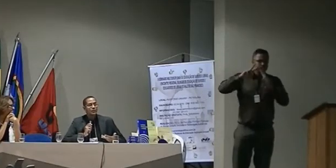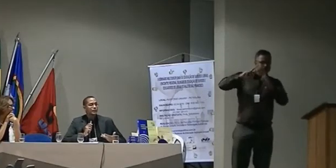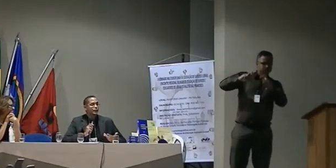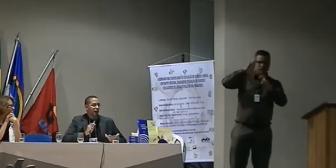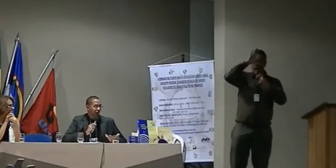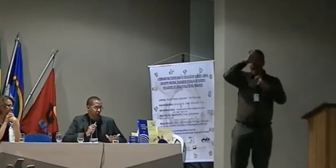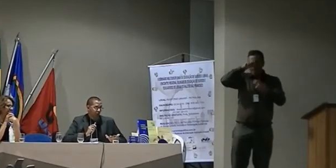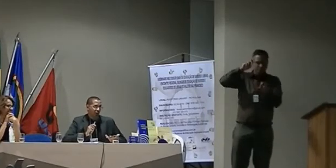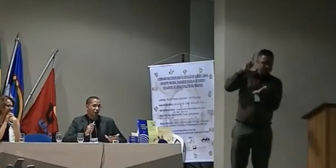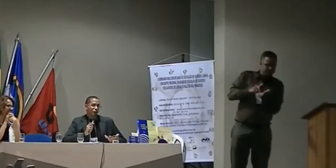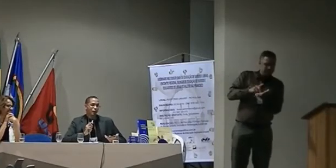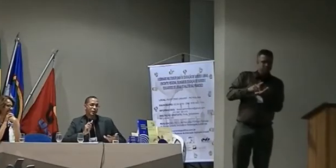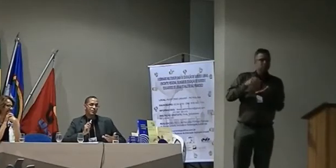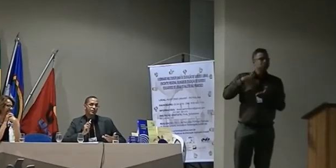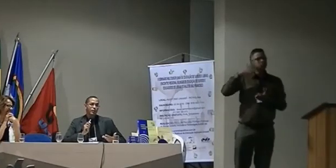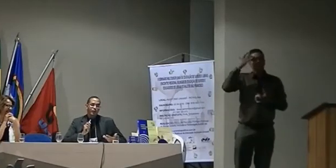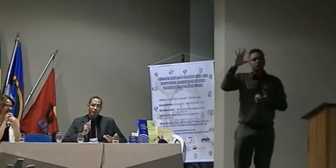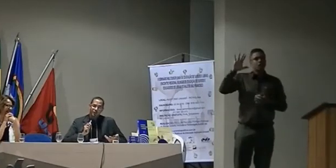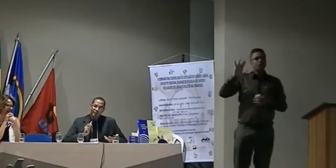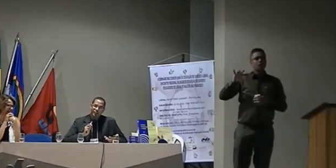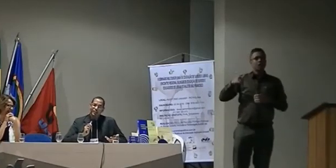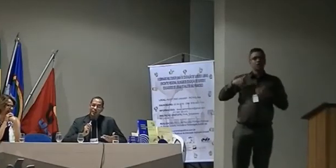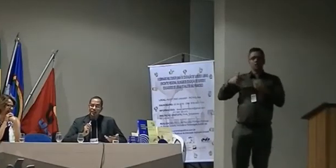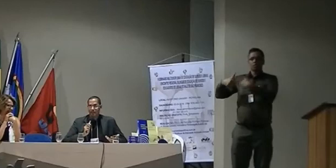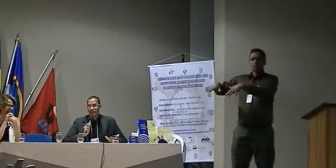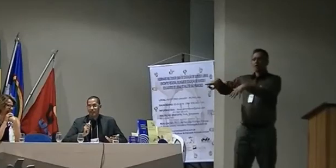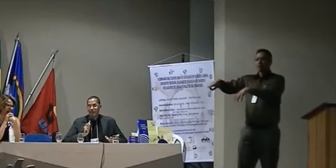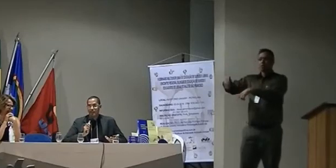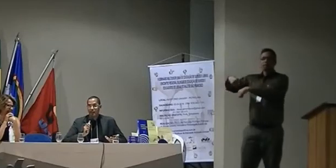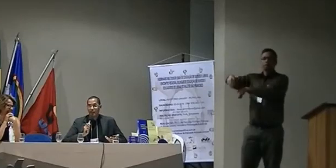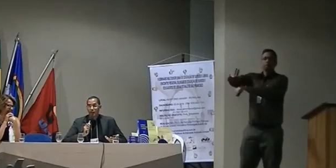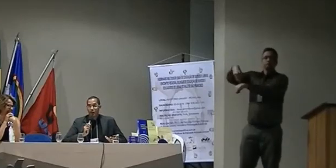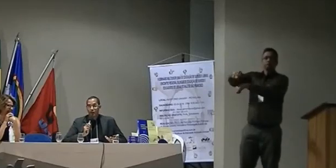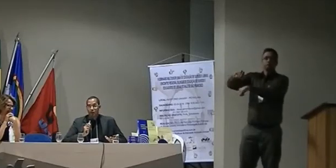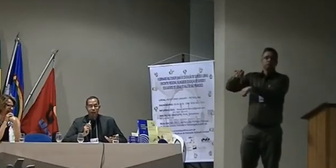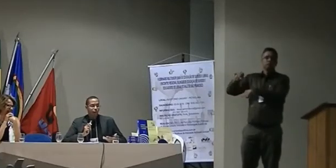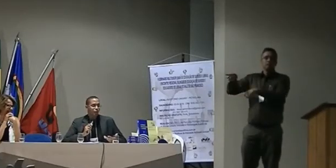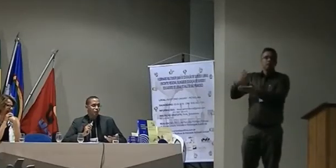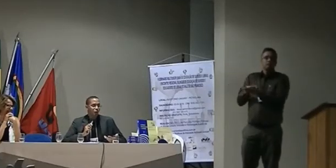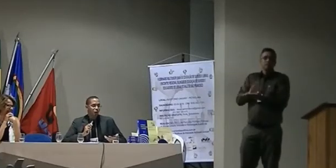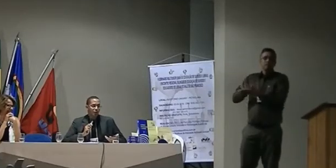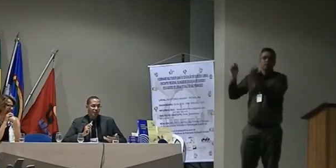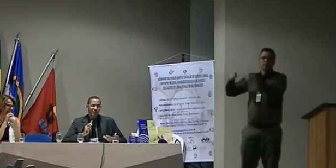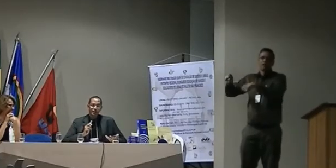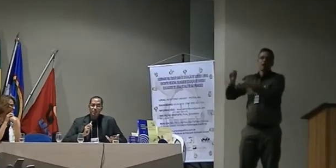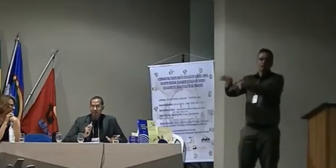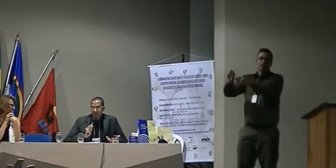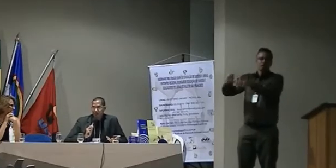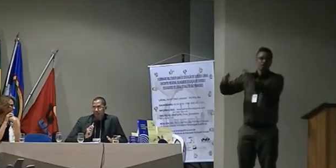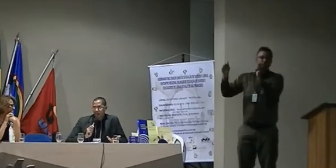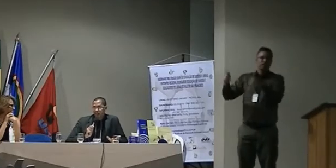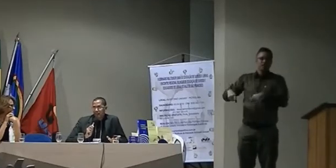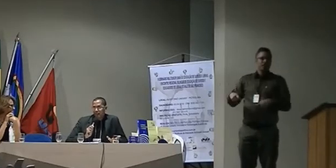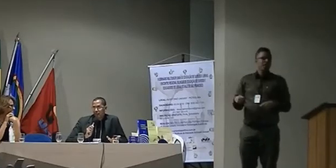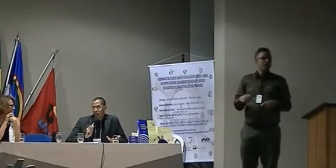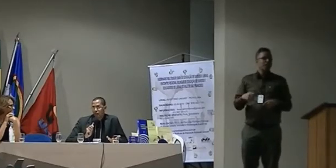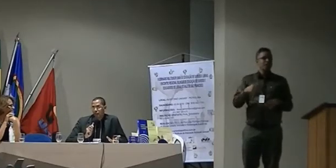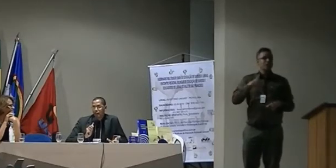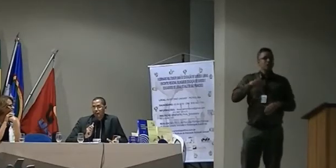diálogo não houve nenhuma troca realmente entre eles porque foi um corpo presente de missa na sala de aula que o aluno do sul estava